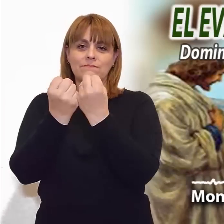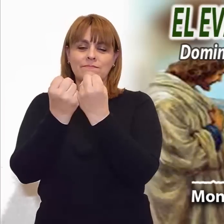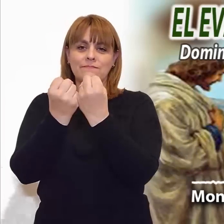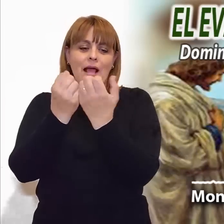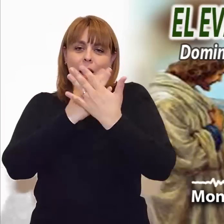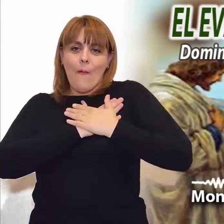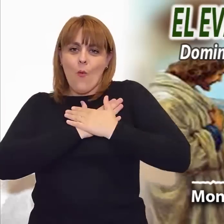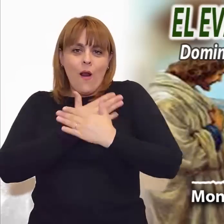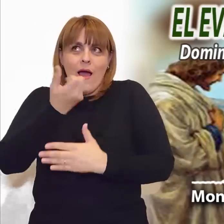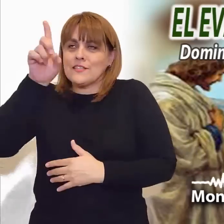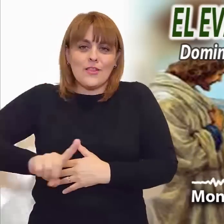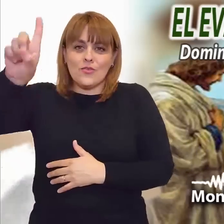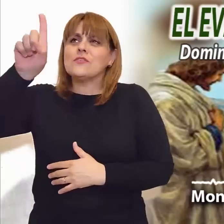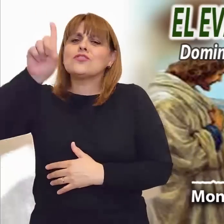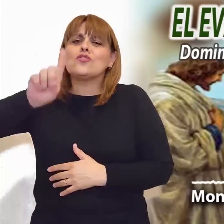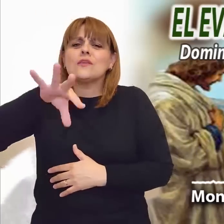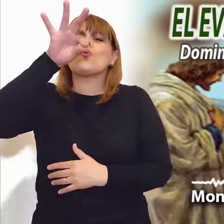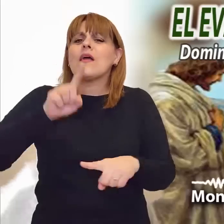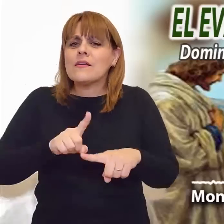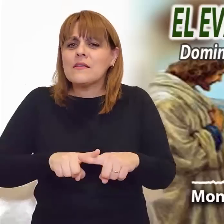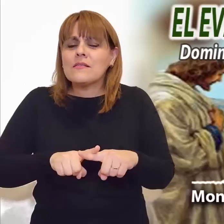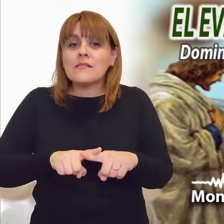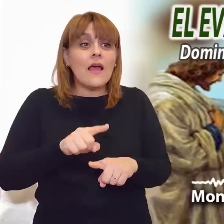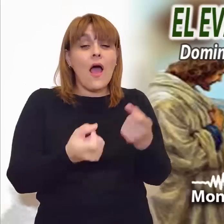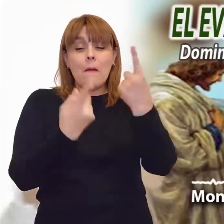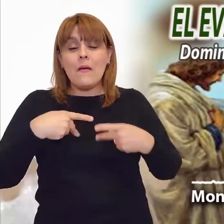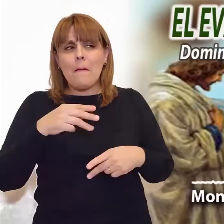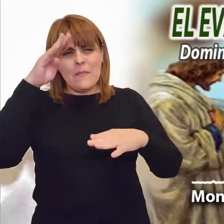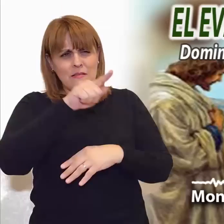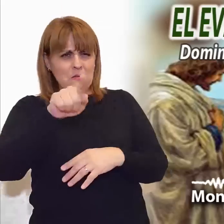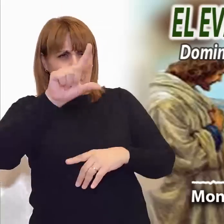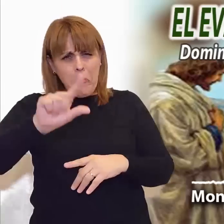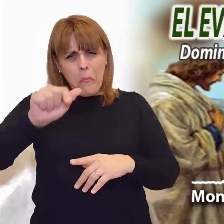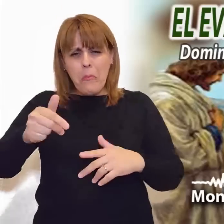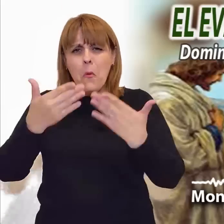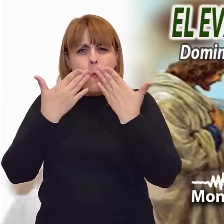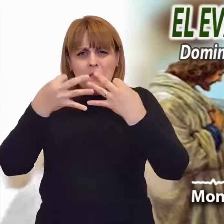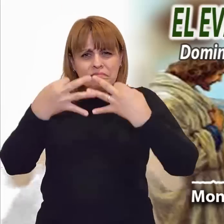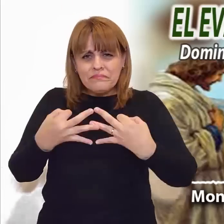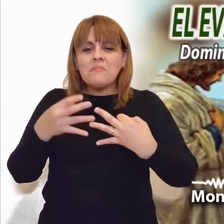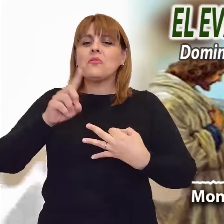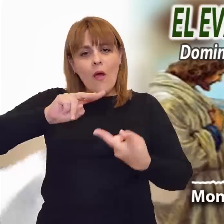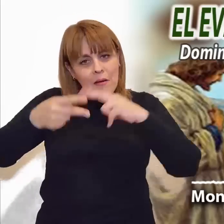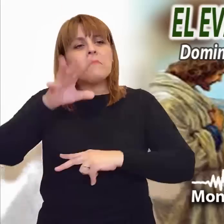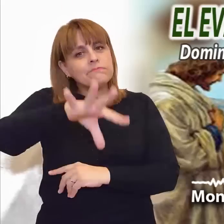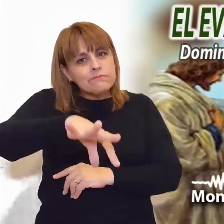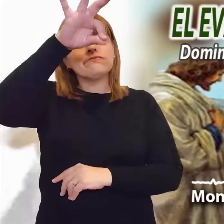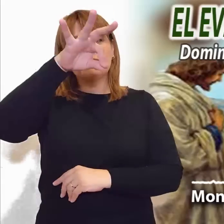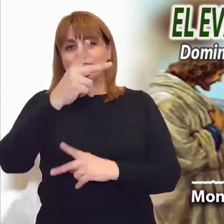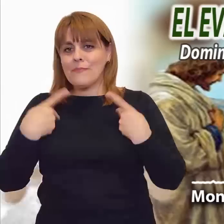fuerte recriminación a quienes pretenden, con sólo prácticas exteriores, cumplir con el Señor.